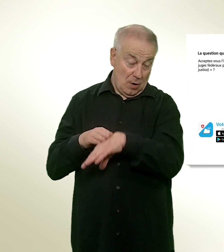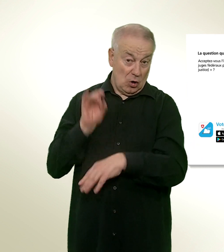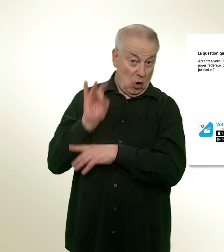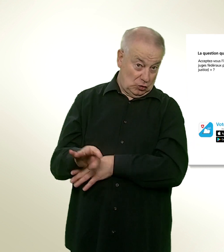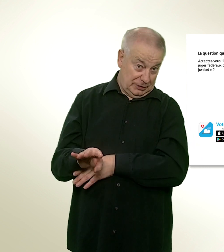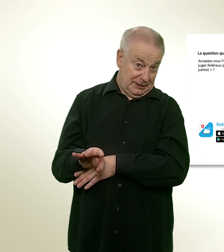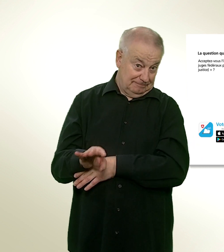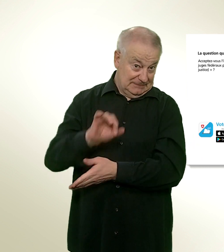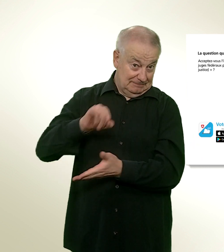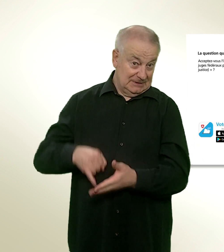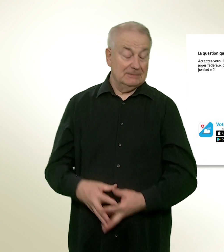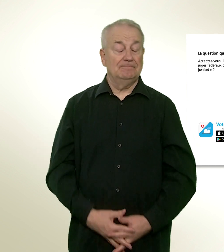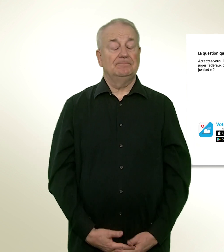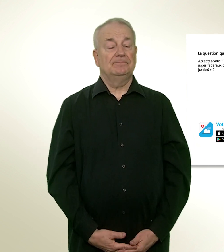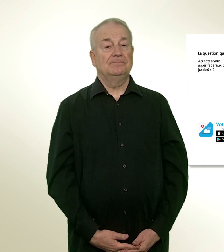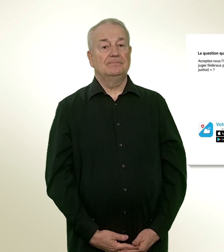de rejeter l'initiative. Merci d'avoir regardé